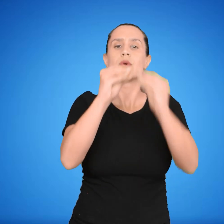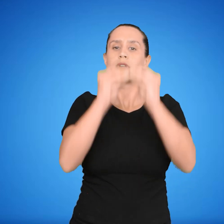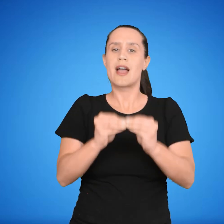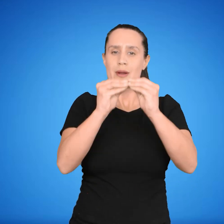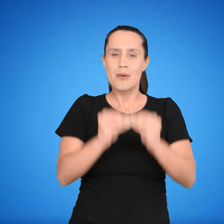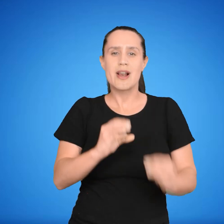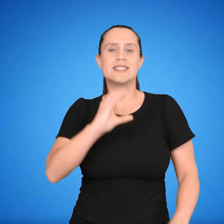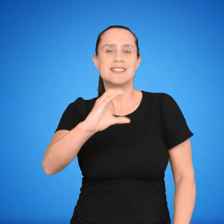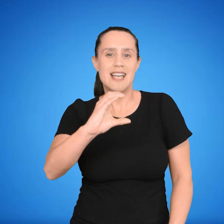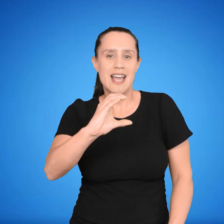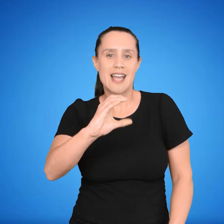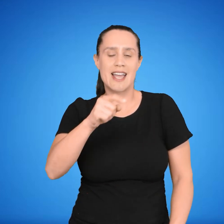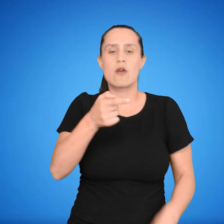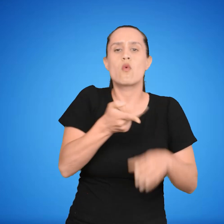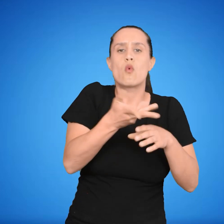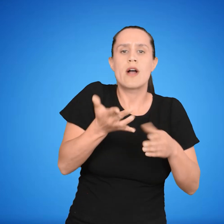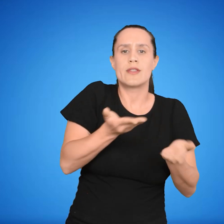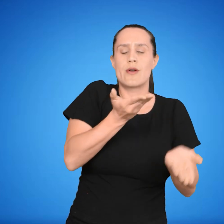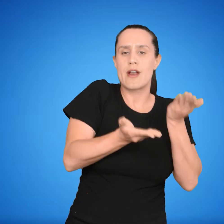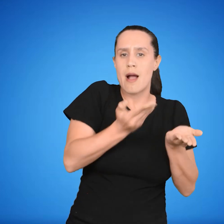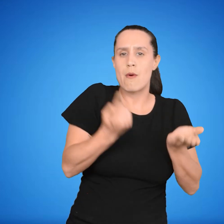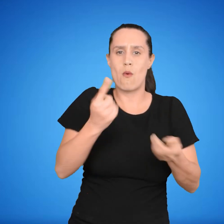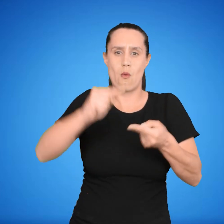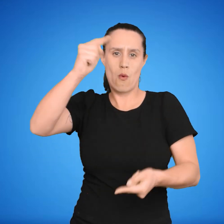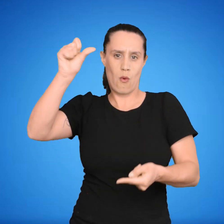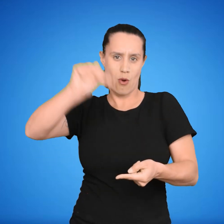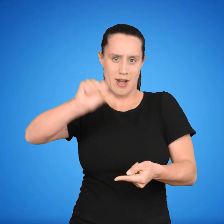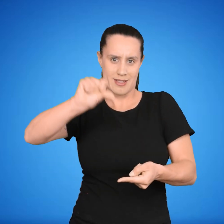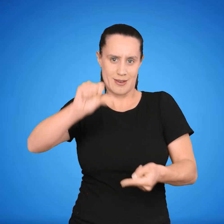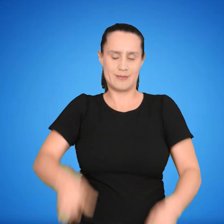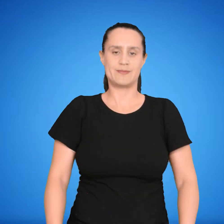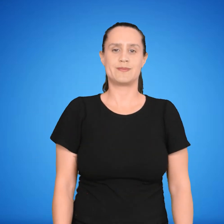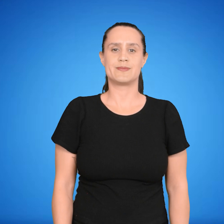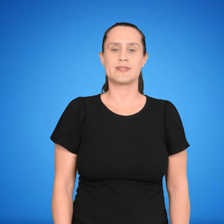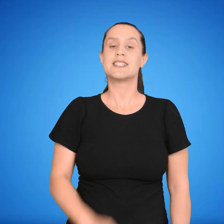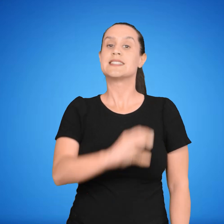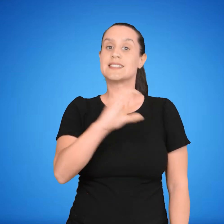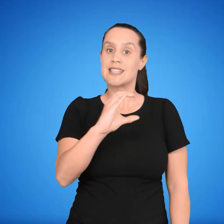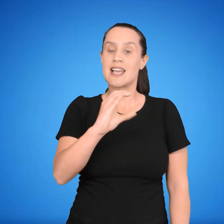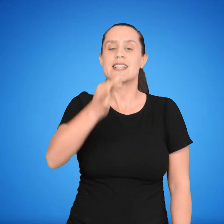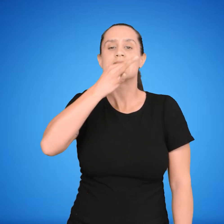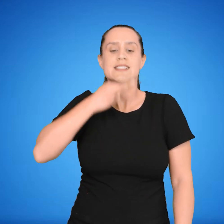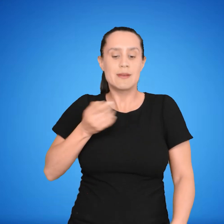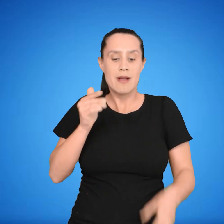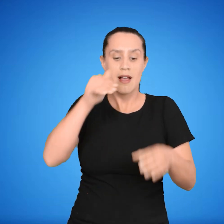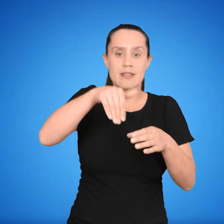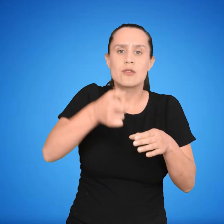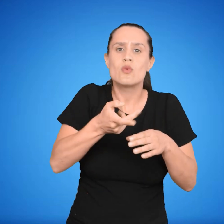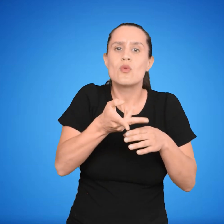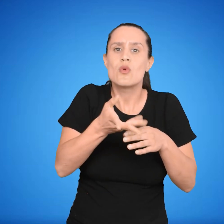la concentración de la solución en G barra diagonal L? C. Calcula la concentración molar de la